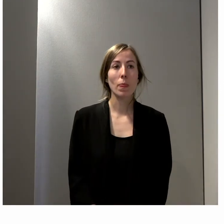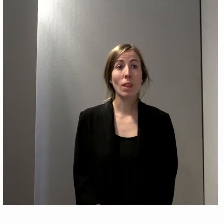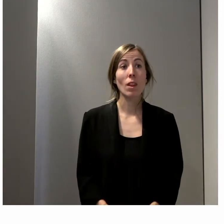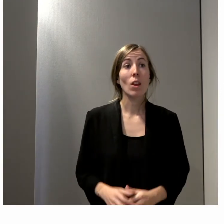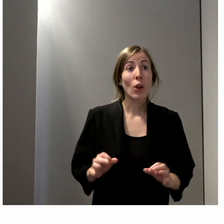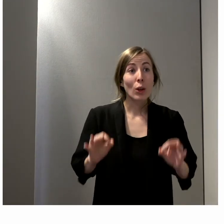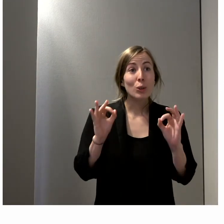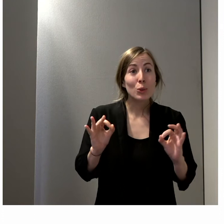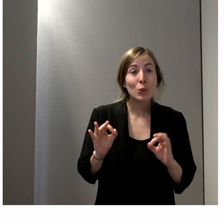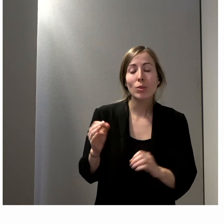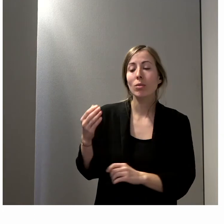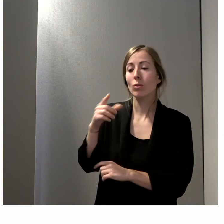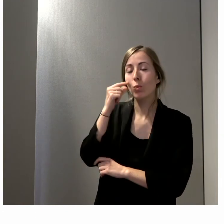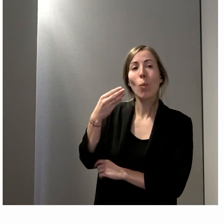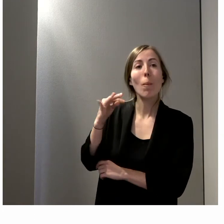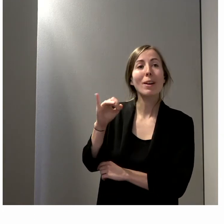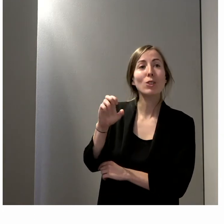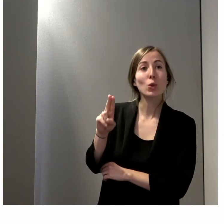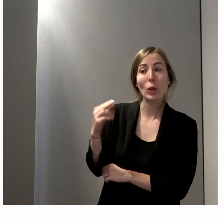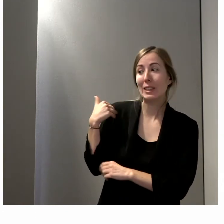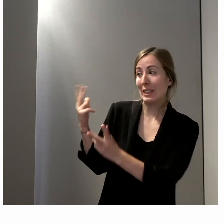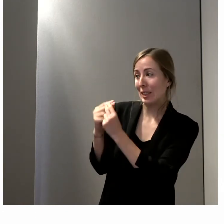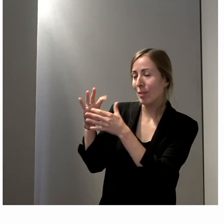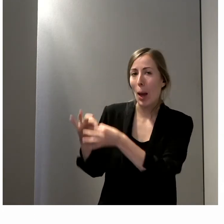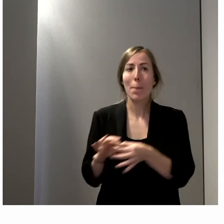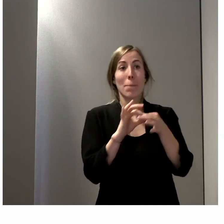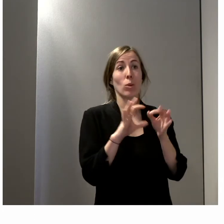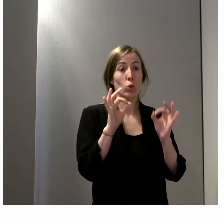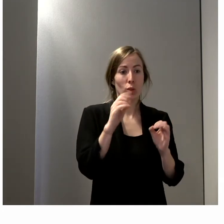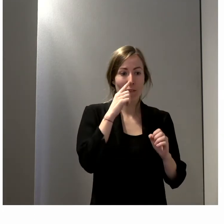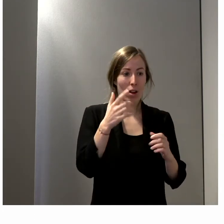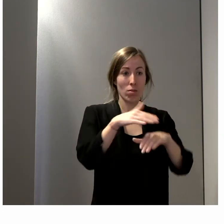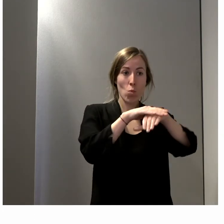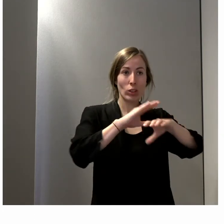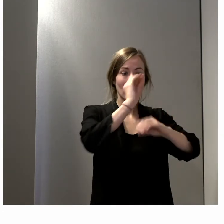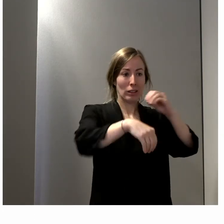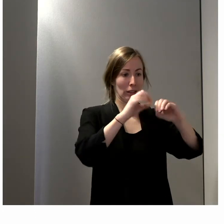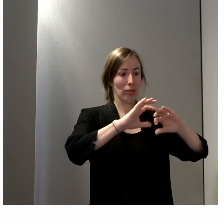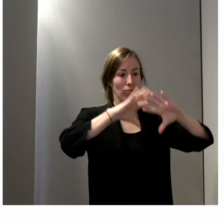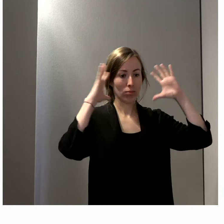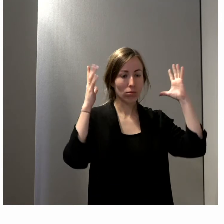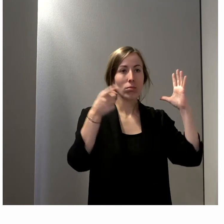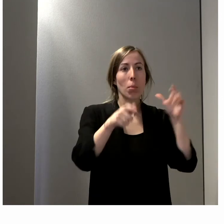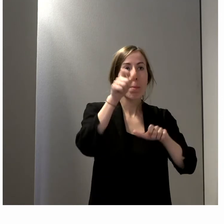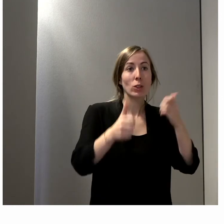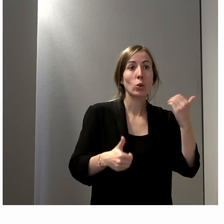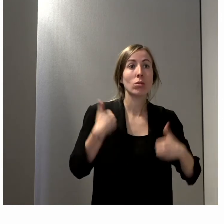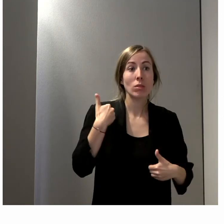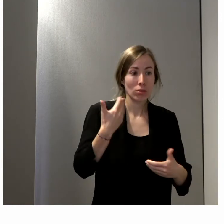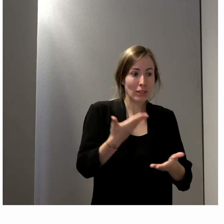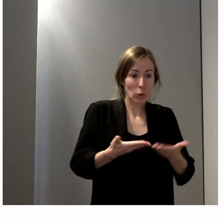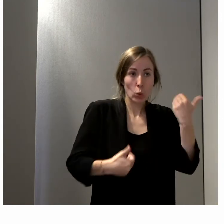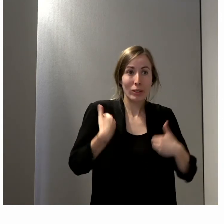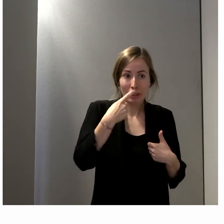sur ce que disait Mathieu Andrault, effectivement, la représentativité des personnes handicapées en politique, c'est vraiment quelque chose de